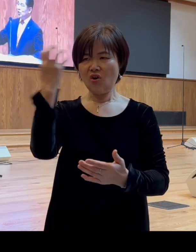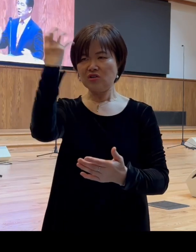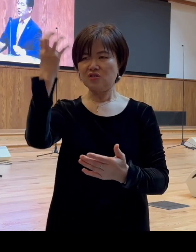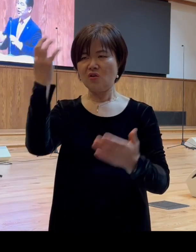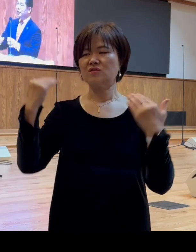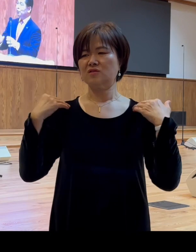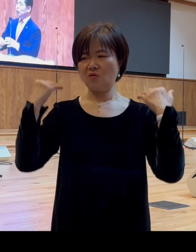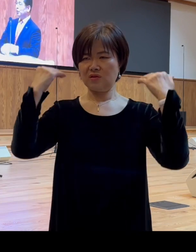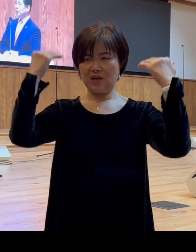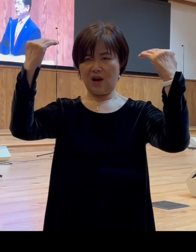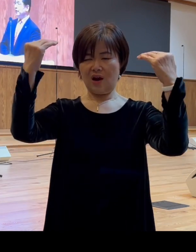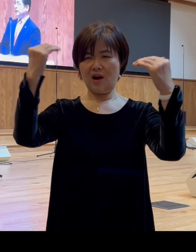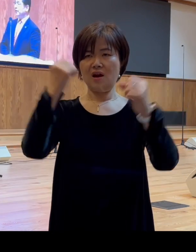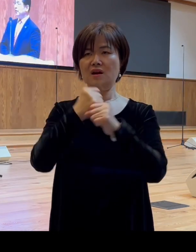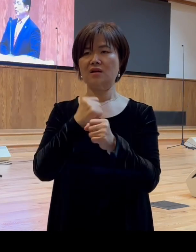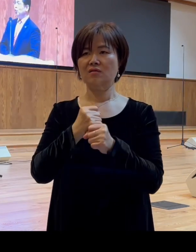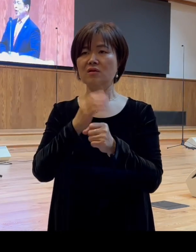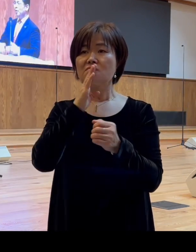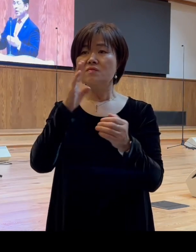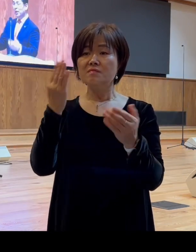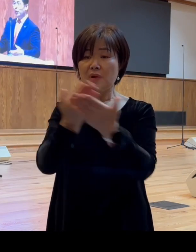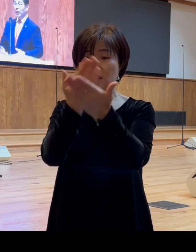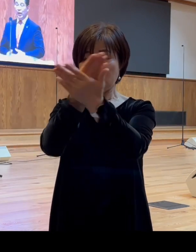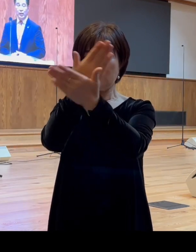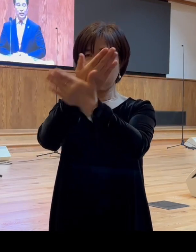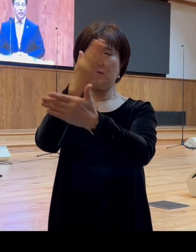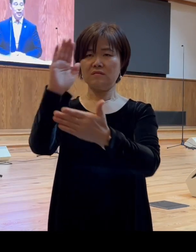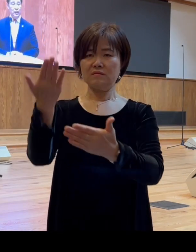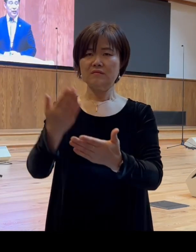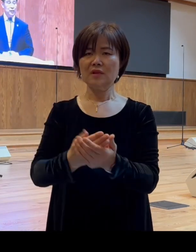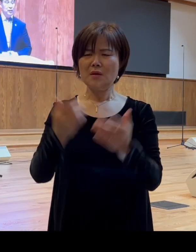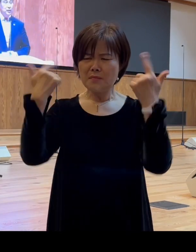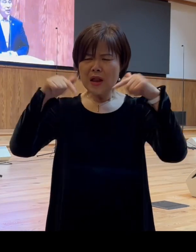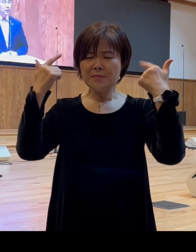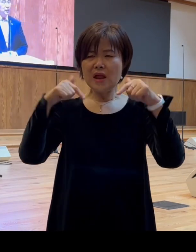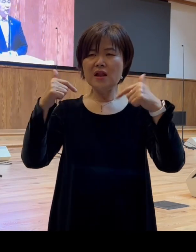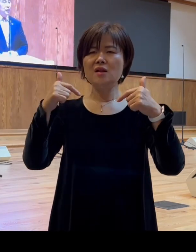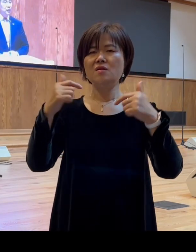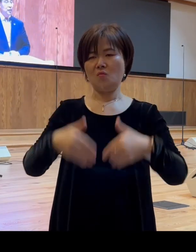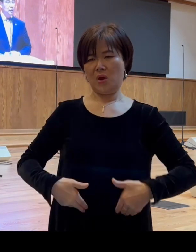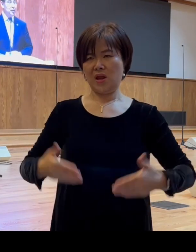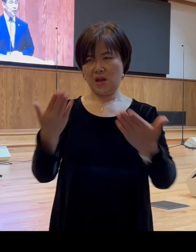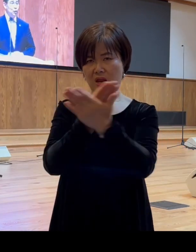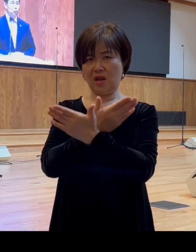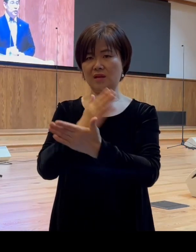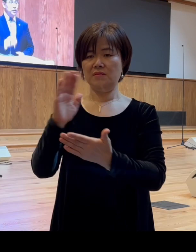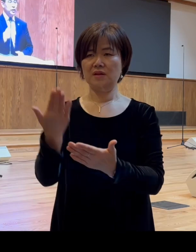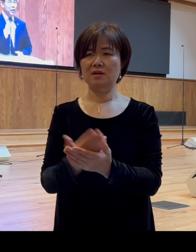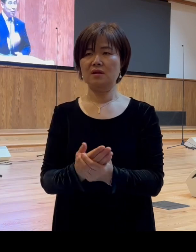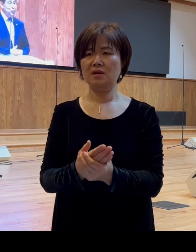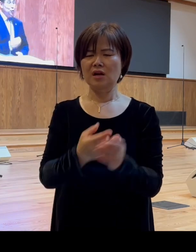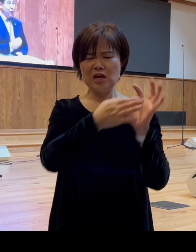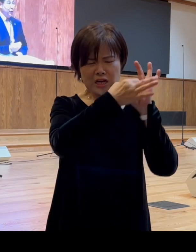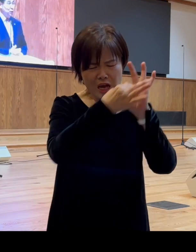디딤돌입니다 왜 맨날 회개해야 되는가 그럼 우리는 끊임없는 회개를 통해서